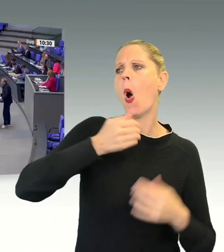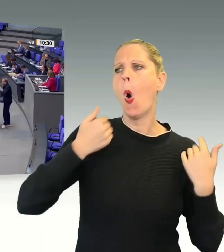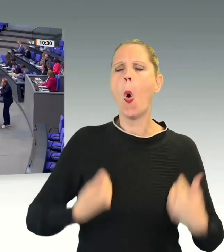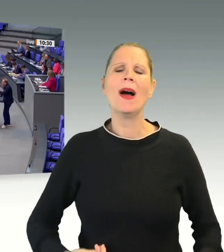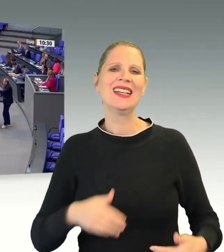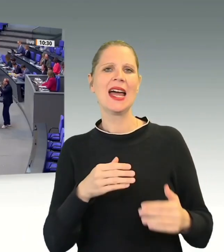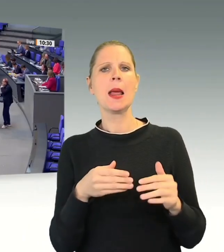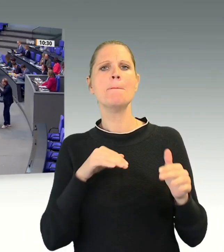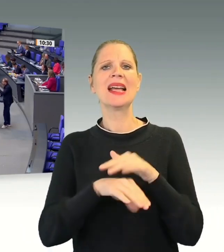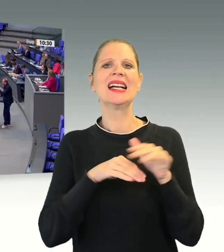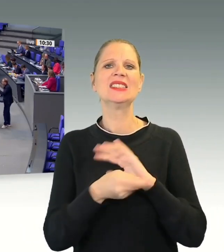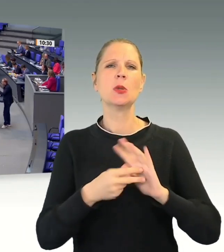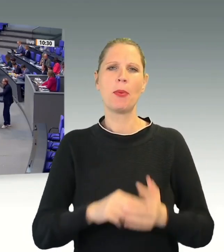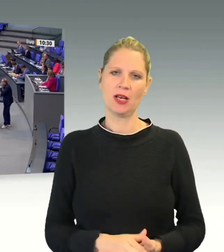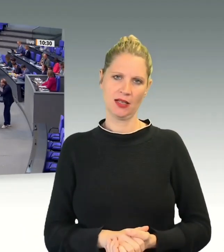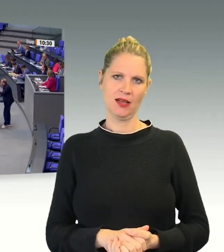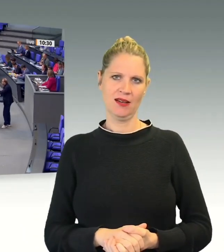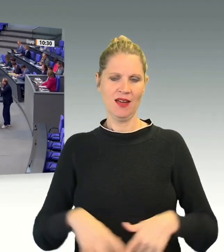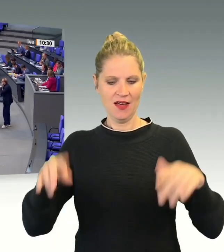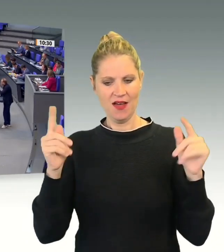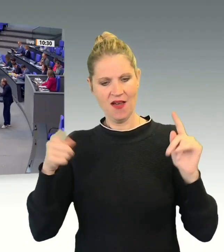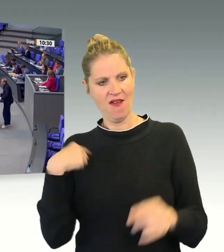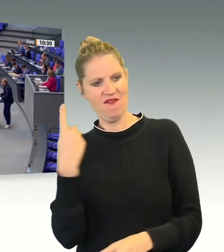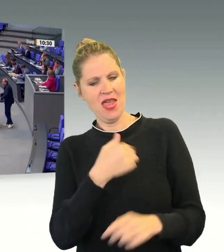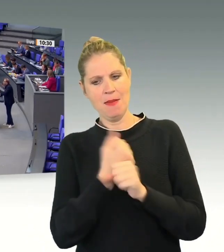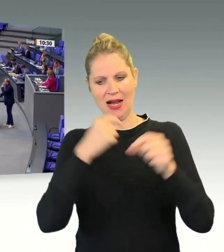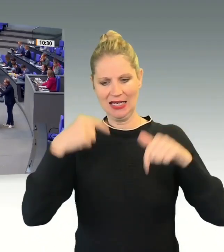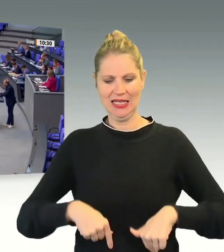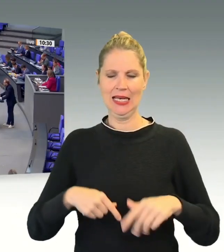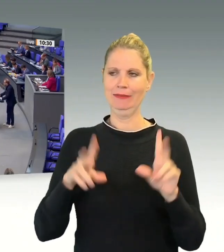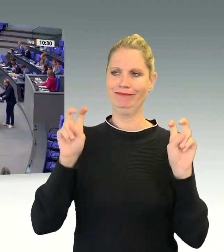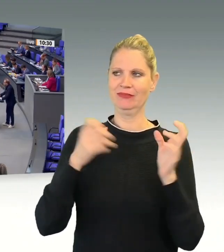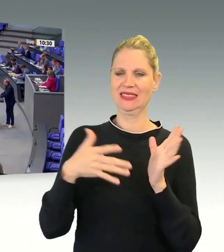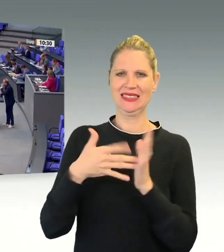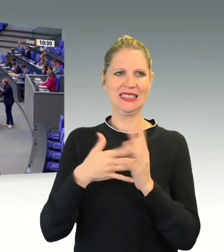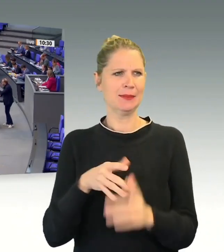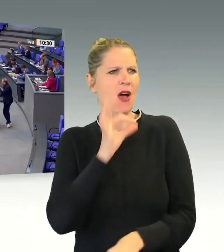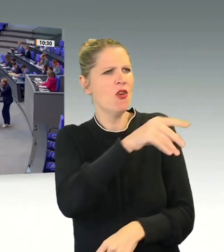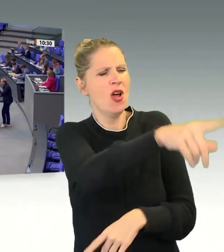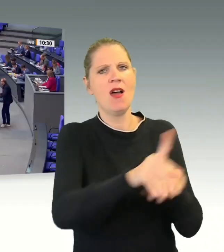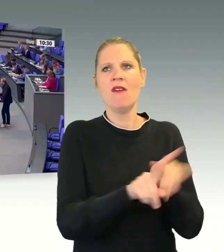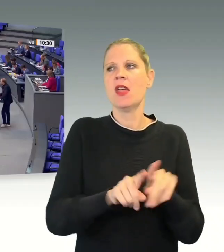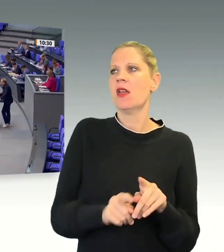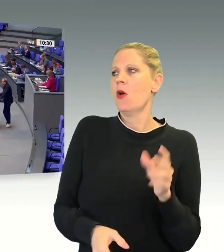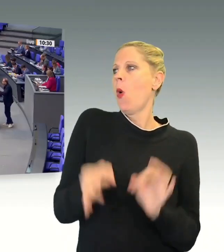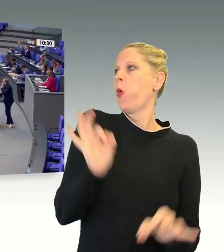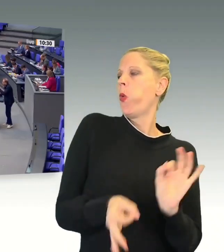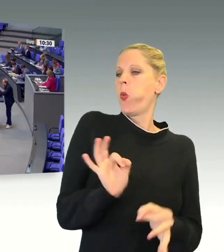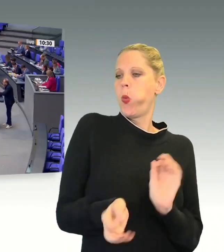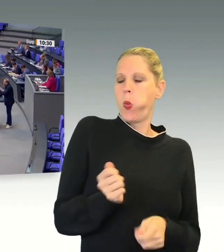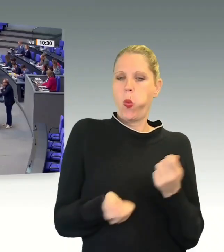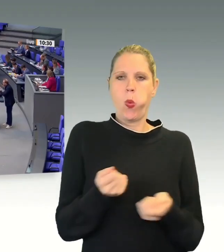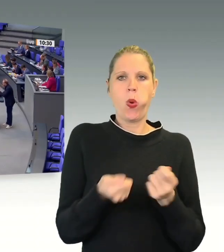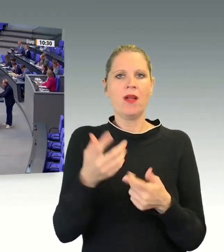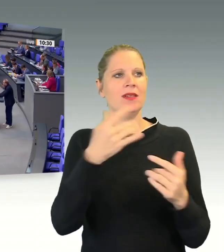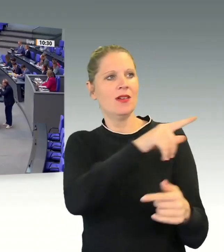Throm. Wir machen hier einen Lattmustest. Ihnen ist Parteitaktik, Spielchen, vermeintliche Spaltung und Vorführung der Koalition